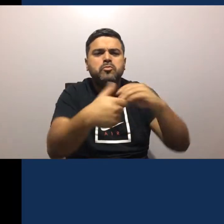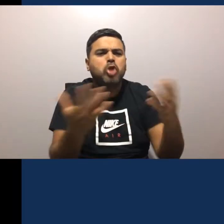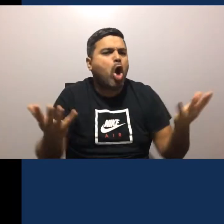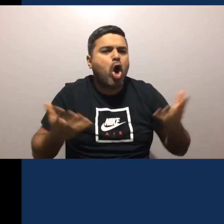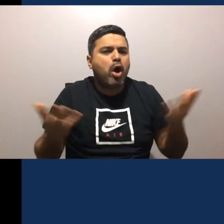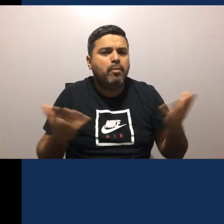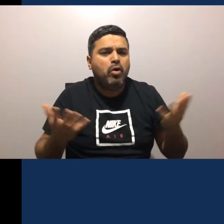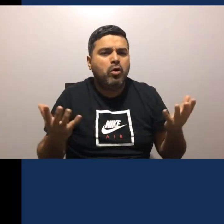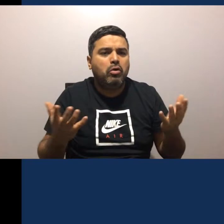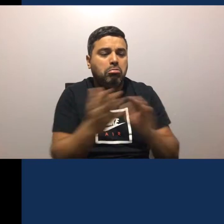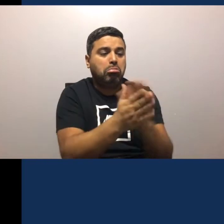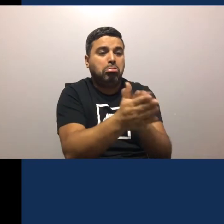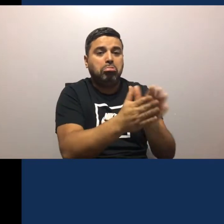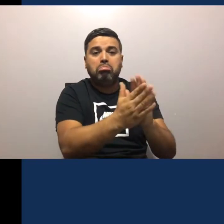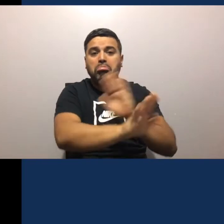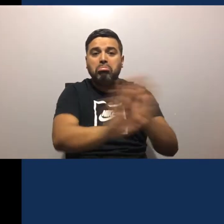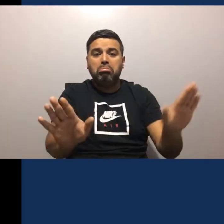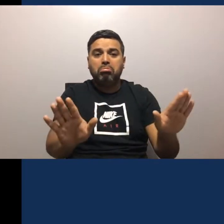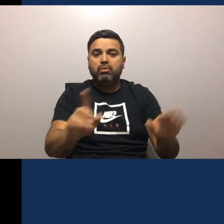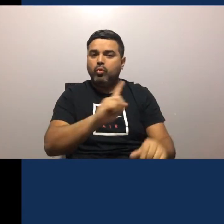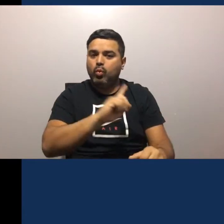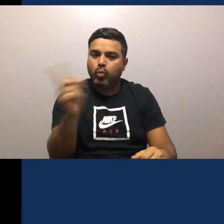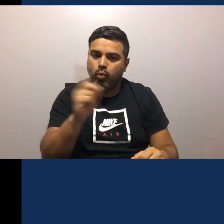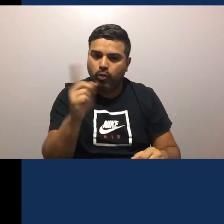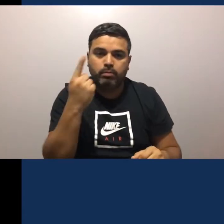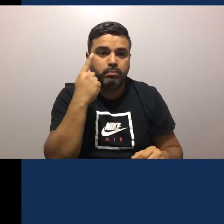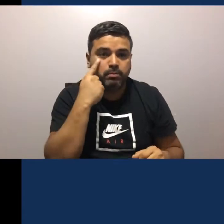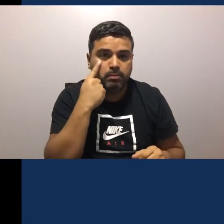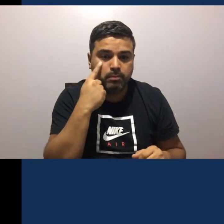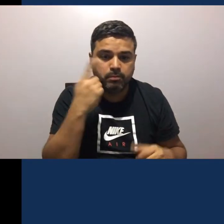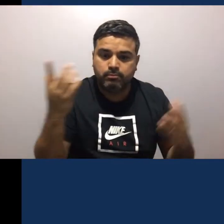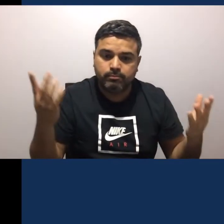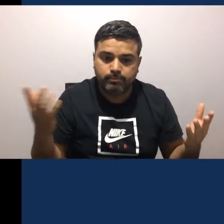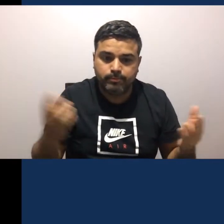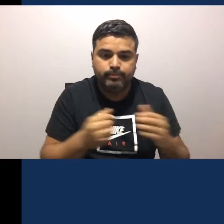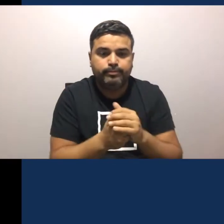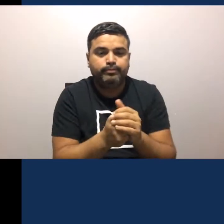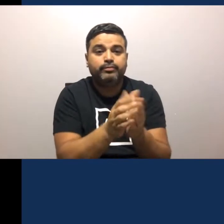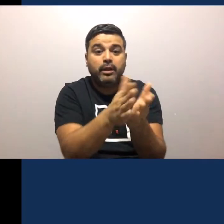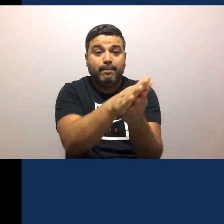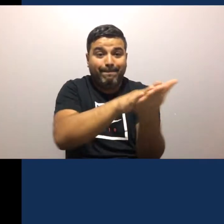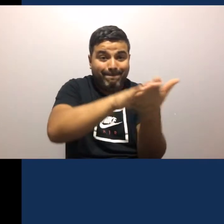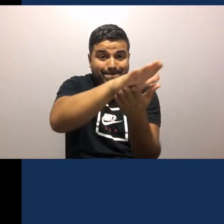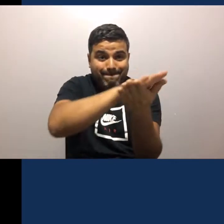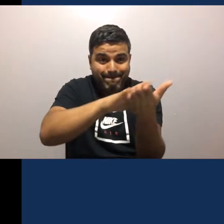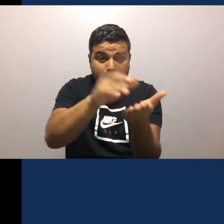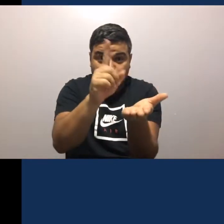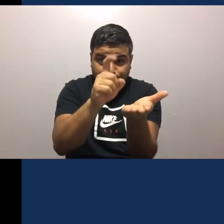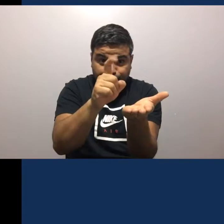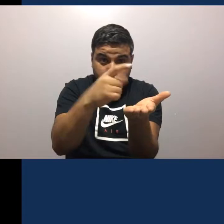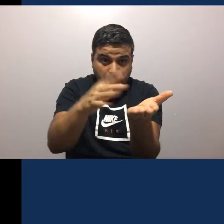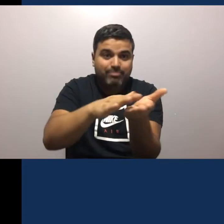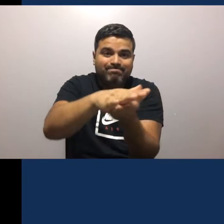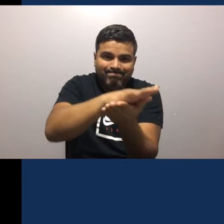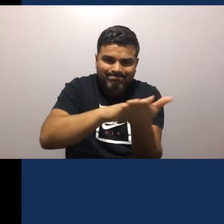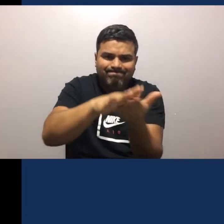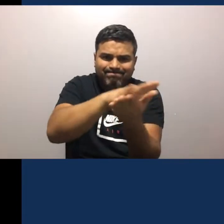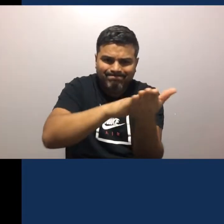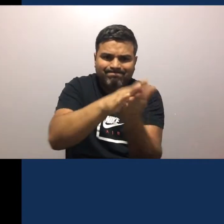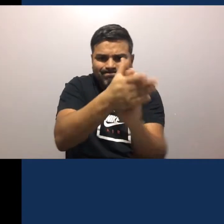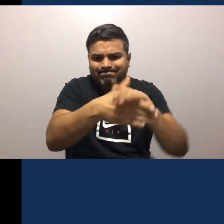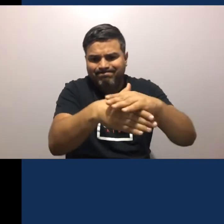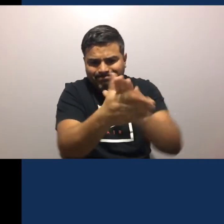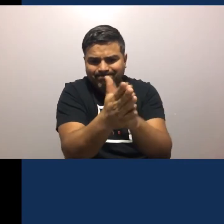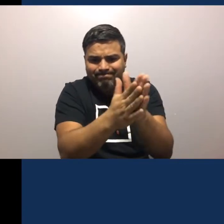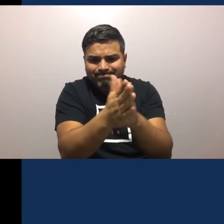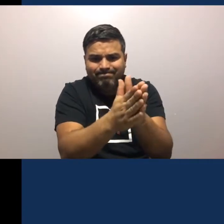¿Cómo lavarse las manos? No es suficiente sumergirlas en agua y listo Deben, primero con jabón Lavarse